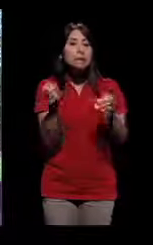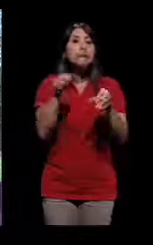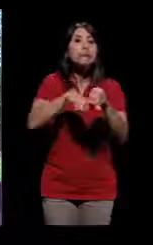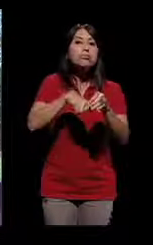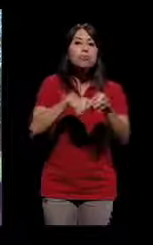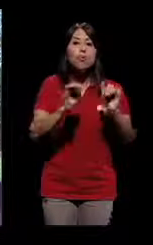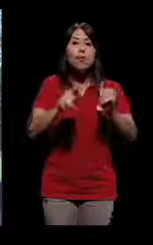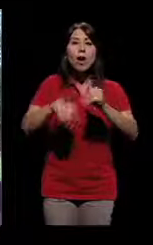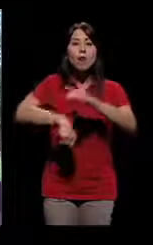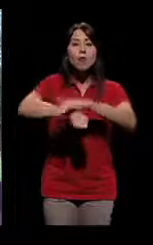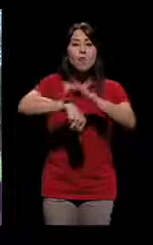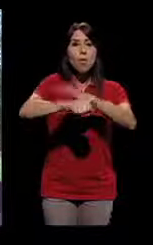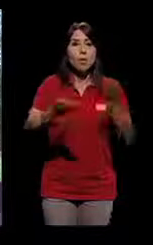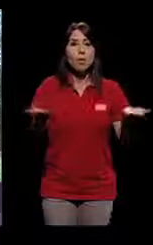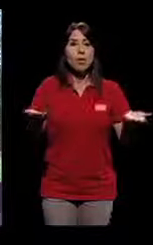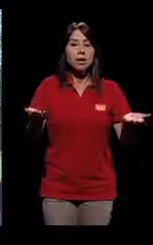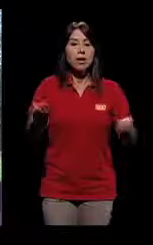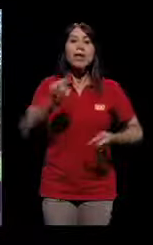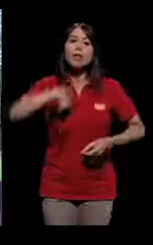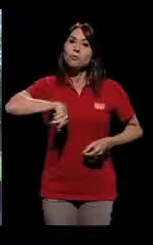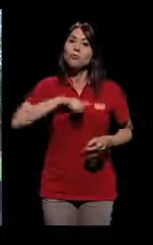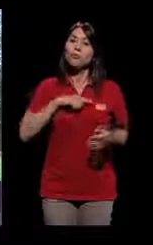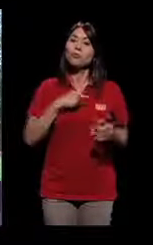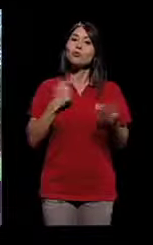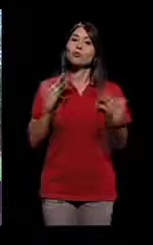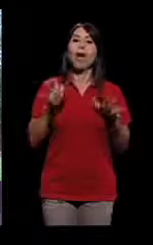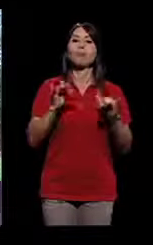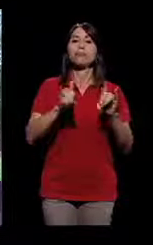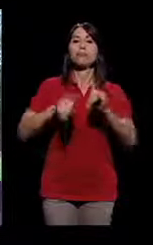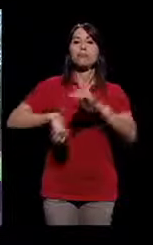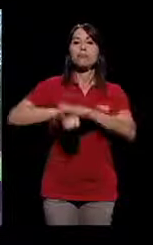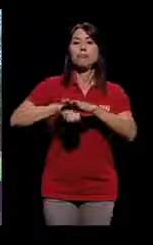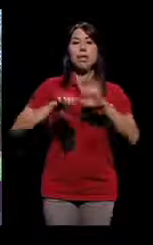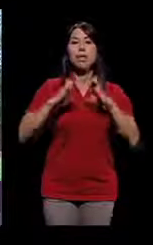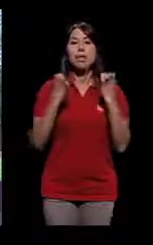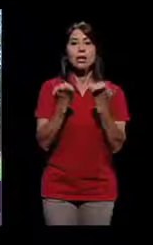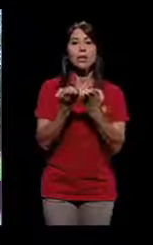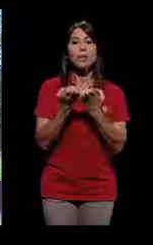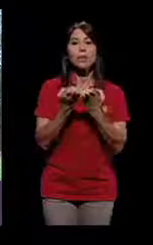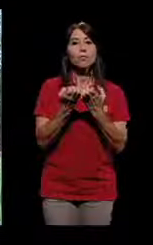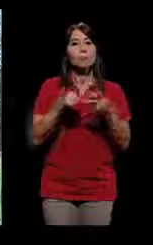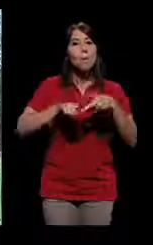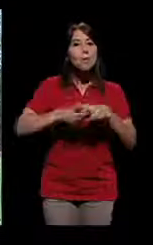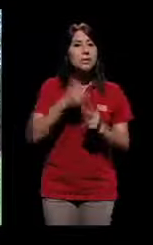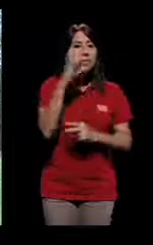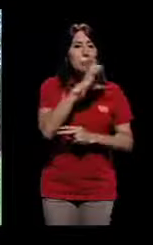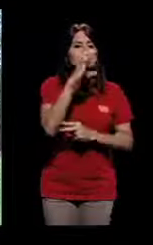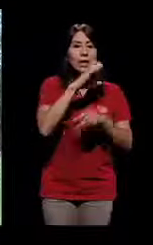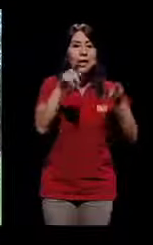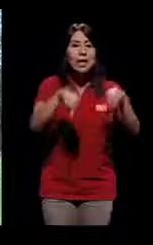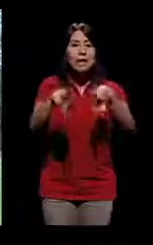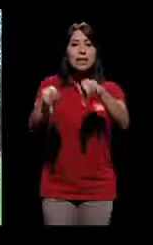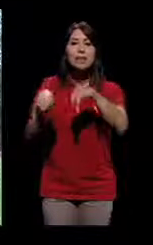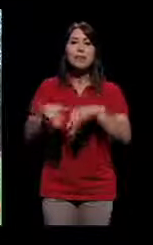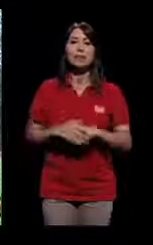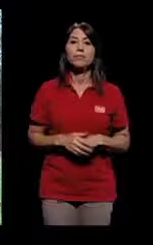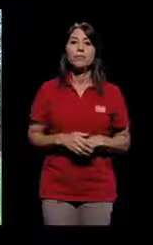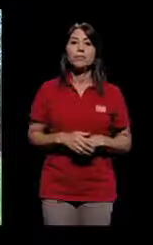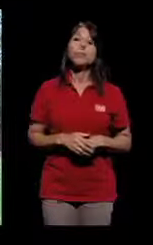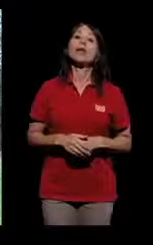¿verdad? El fútbol. Y entonces les dijimos que si ellas querían jugar fútbol, que en fin, nosotros